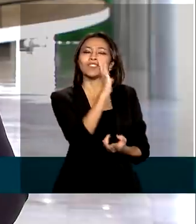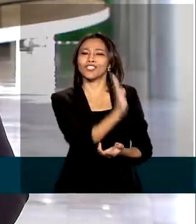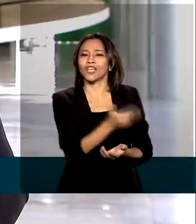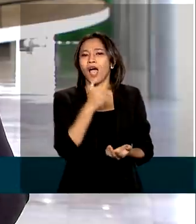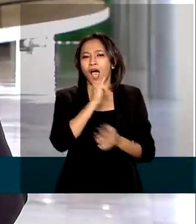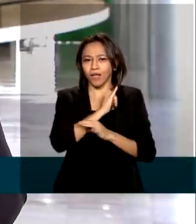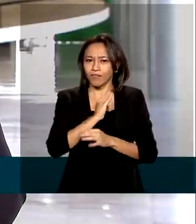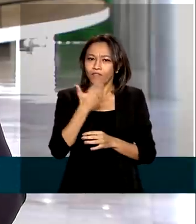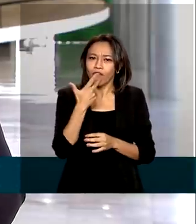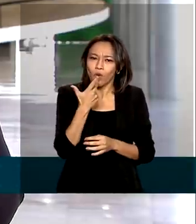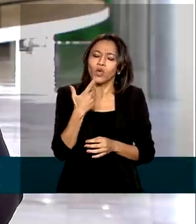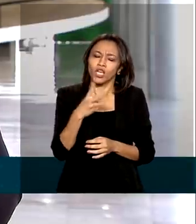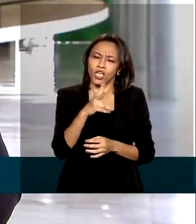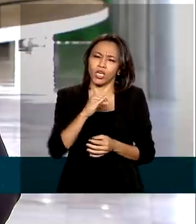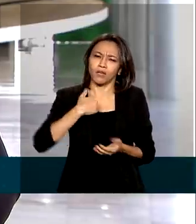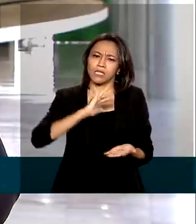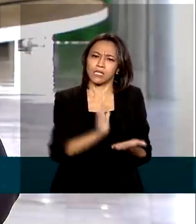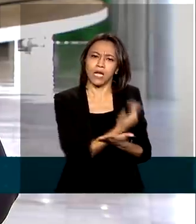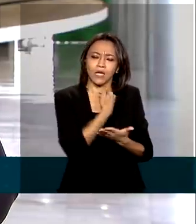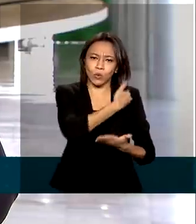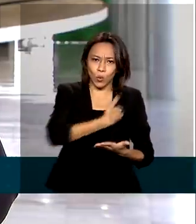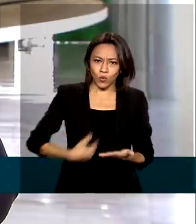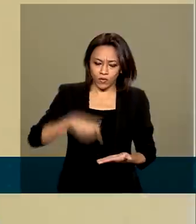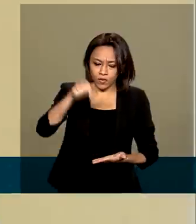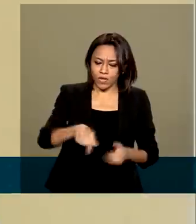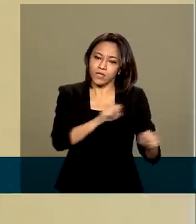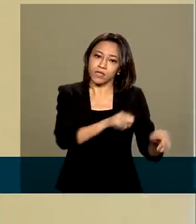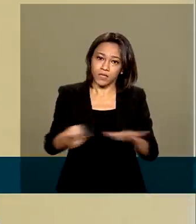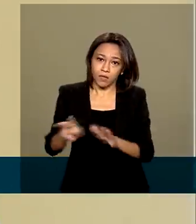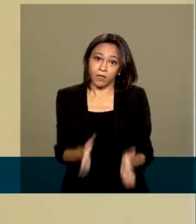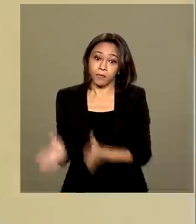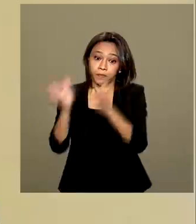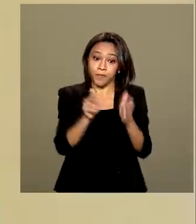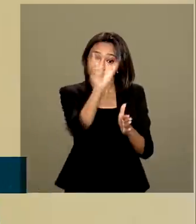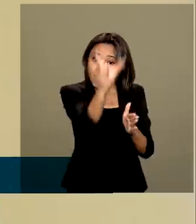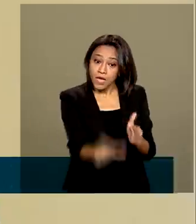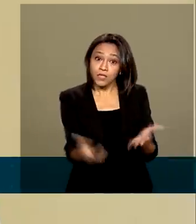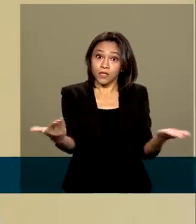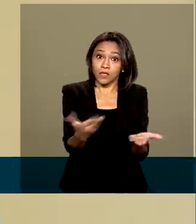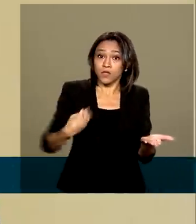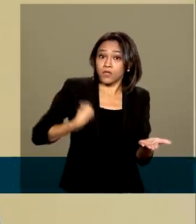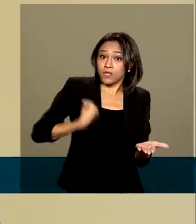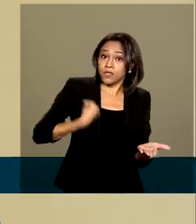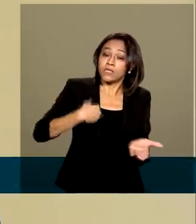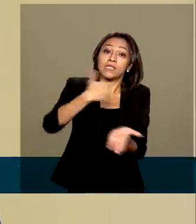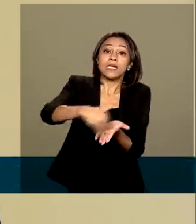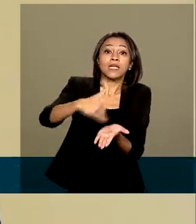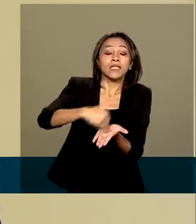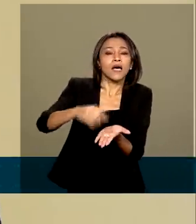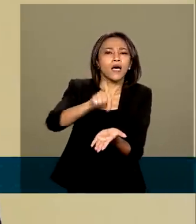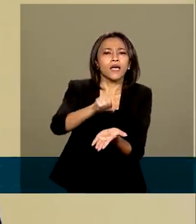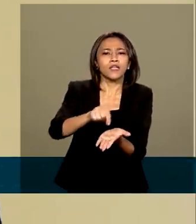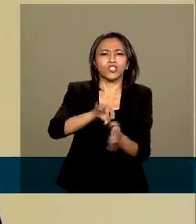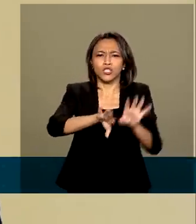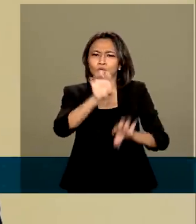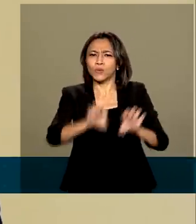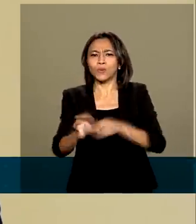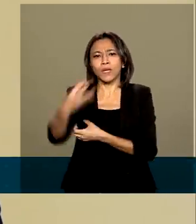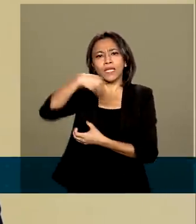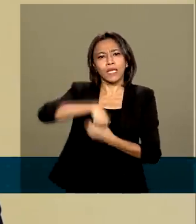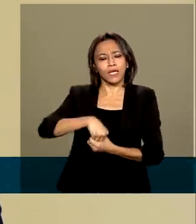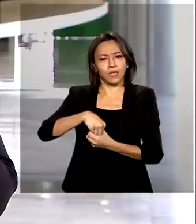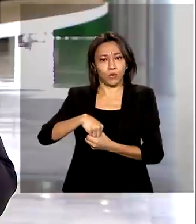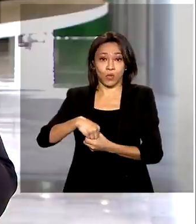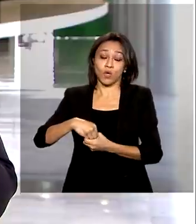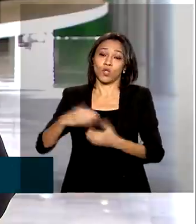anunciaram que sairiam do governo no início desta semana. Diogo Macó, ele é o atual secretário de Desenvolvimento de Infraestrutura do Ministério